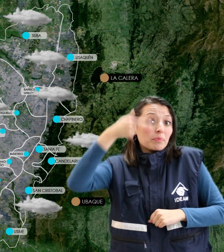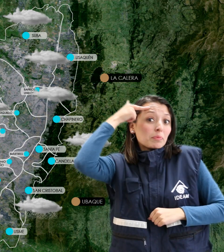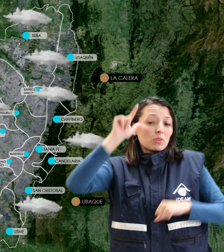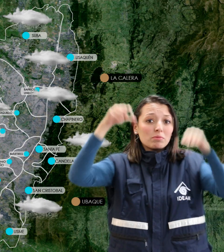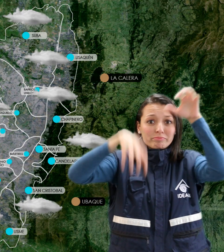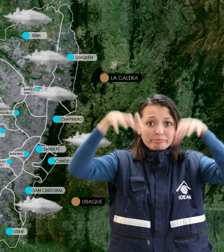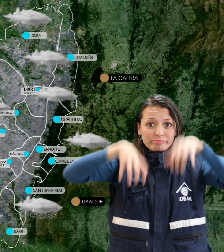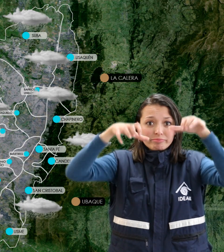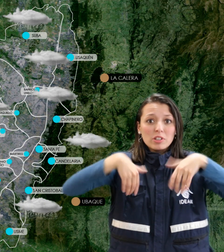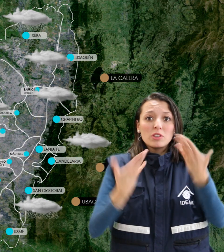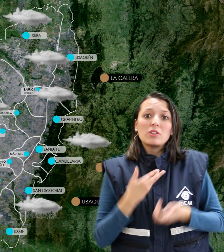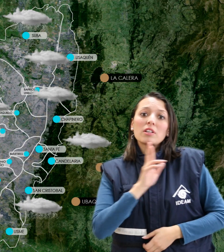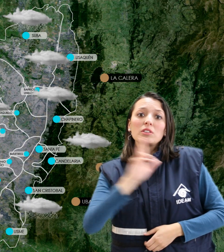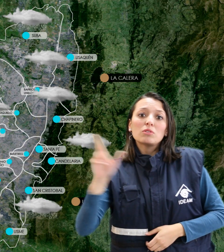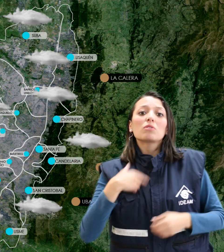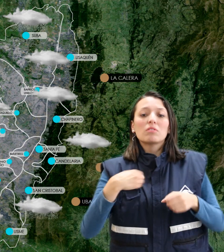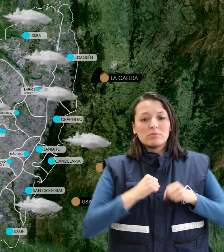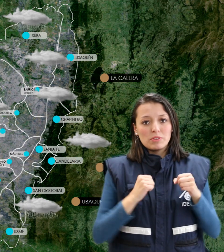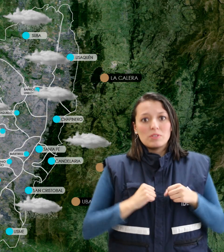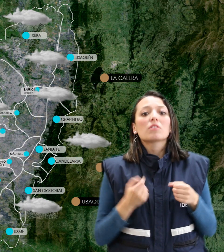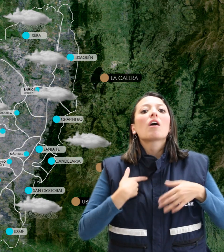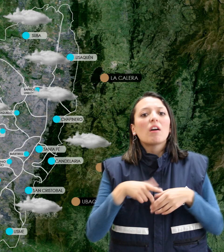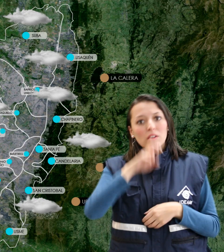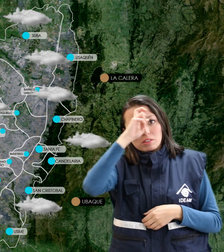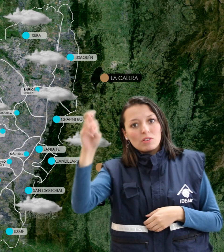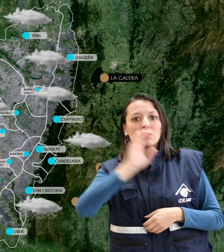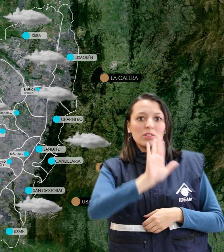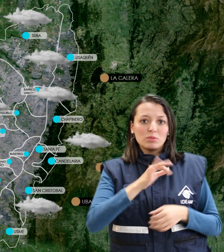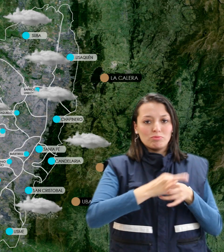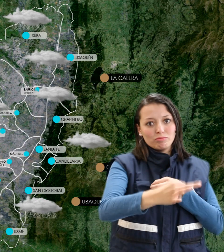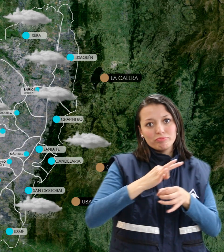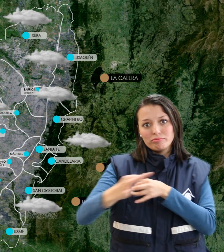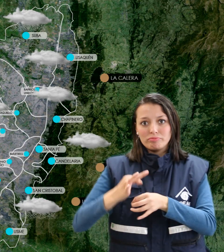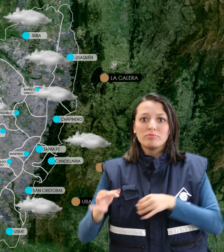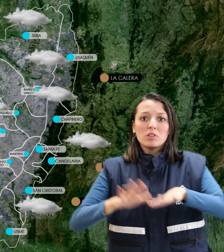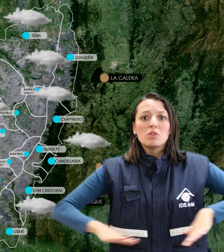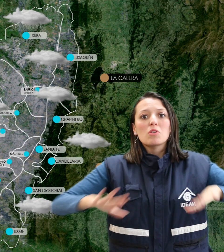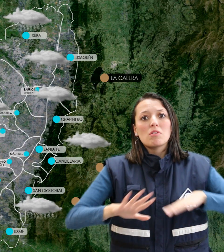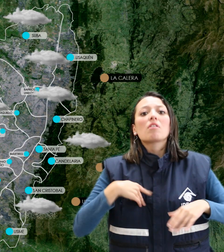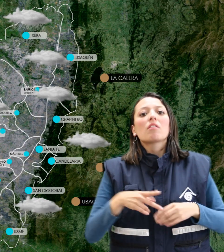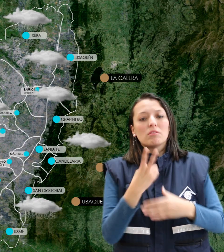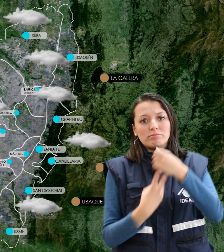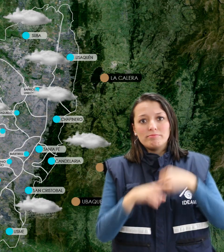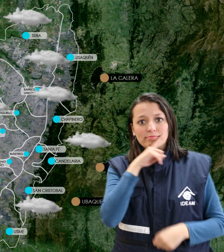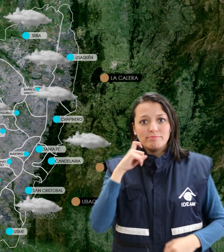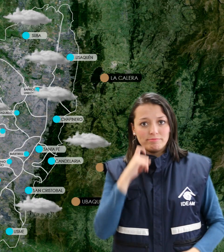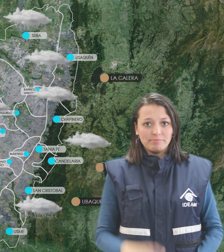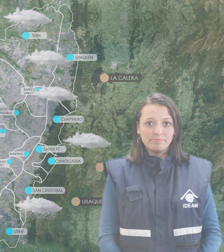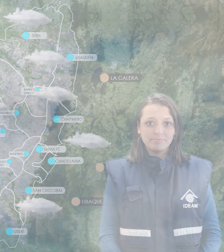precipitaciones hacia el sur de la ciudad y en el norte de la sabana, el resto del área con predominio de tiempo seco.